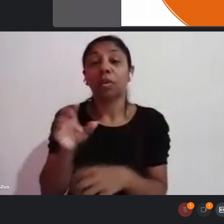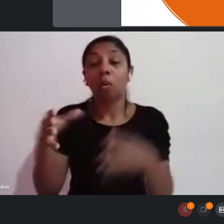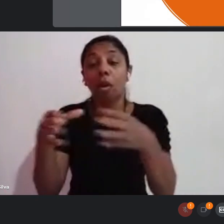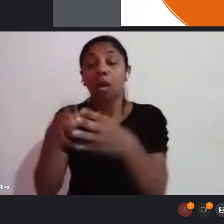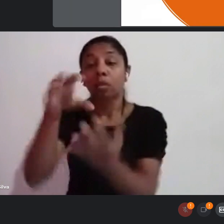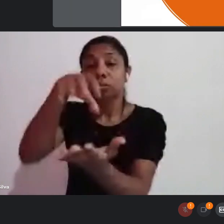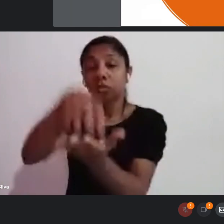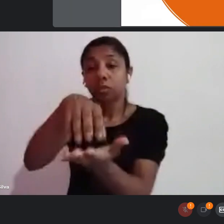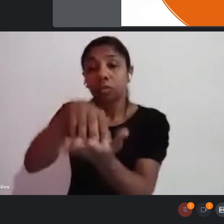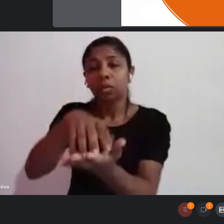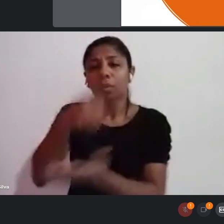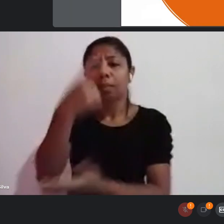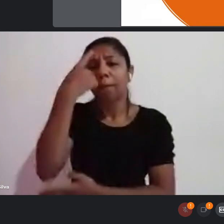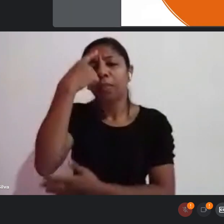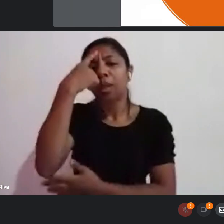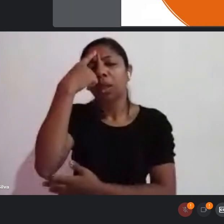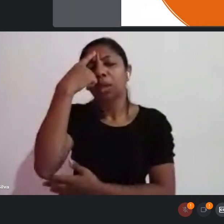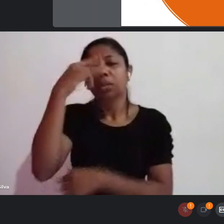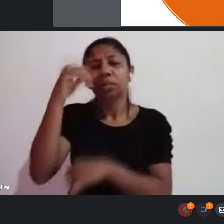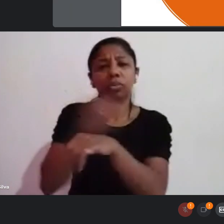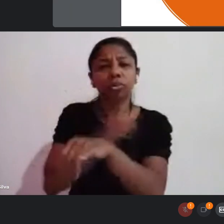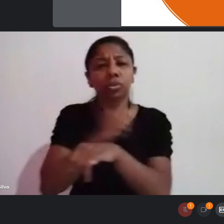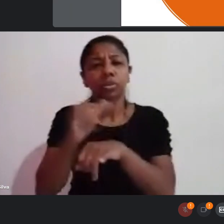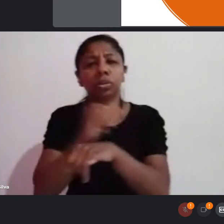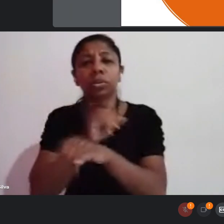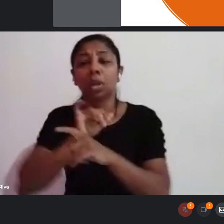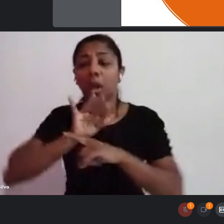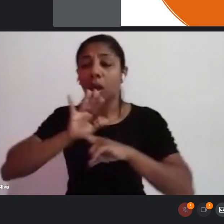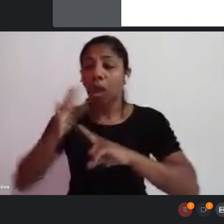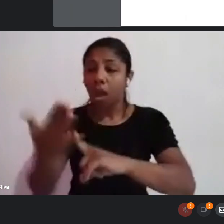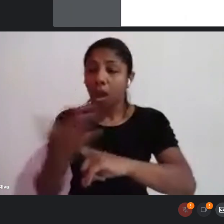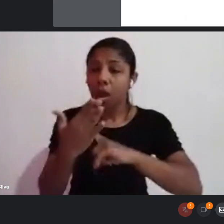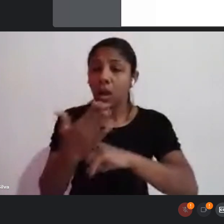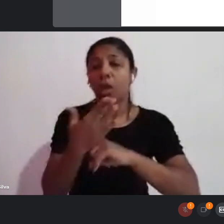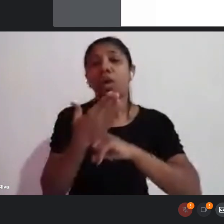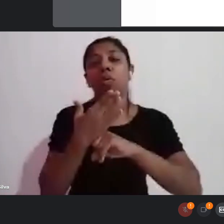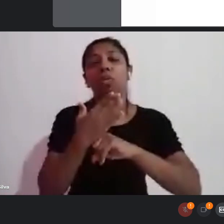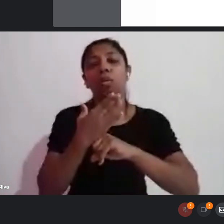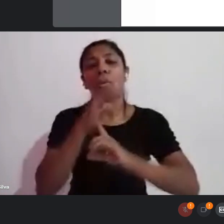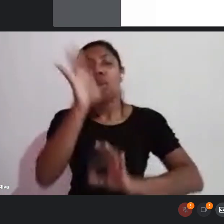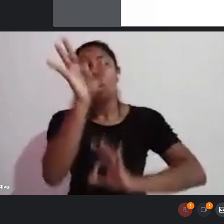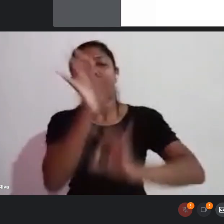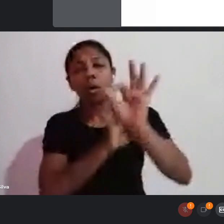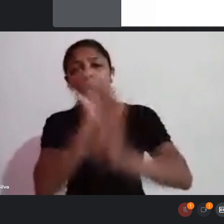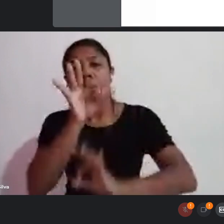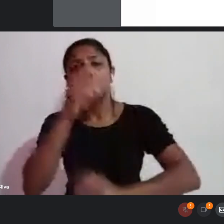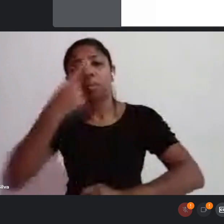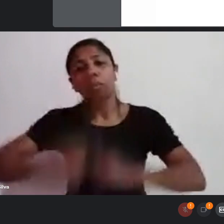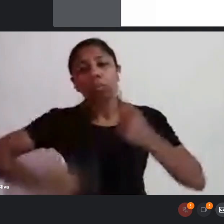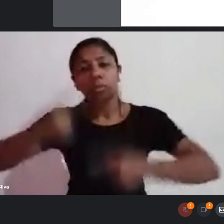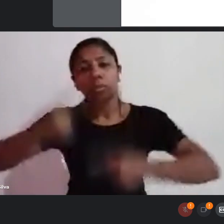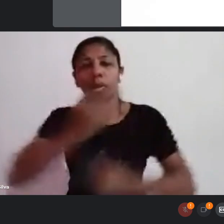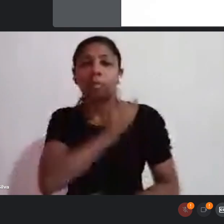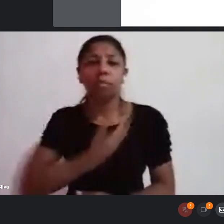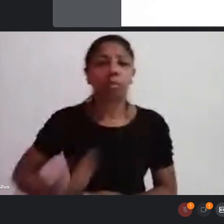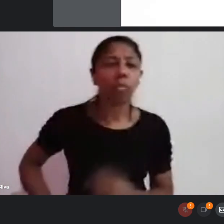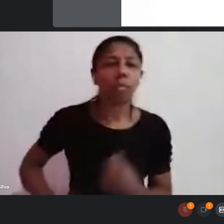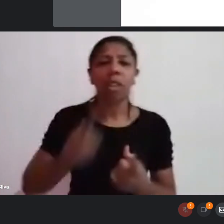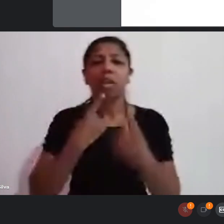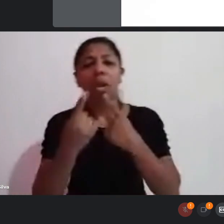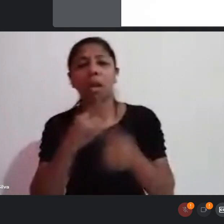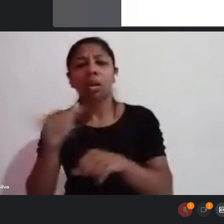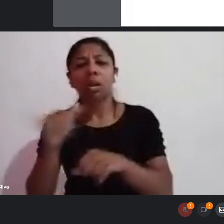tem esse objetivo de nos ajudar a formatar uma política pública, através do diálogo, do debate, manter essa estratégia